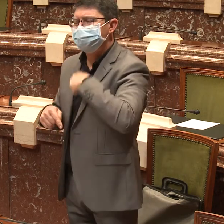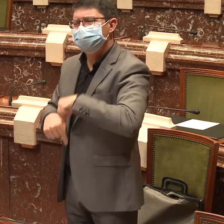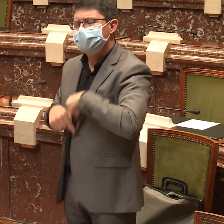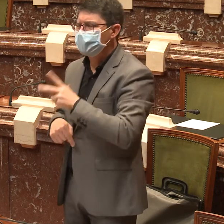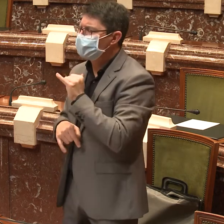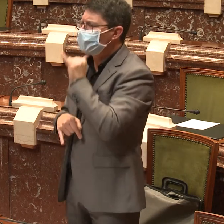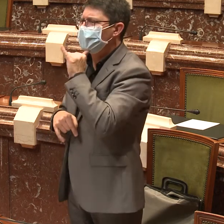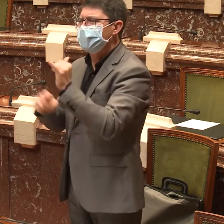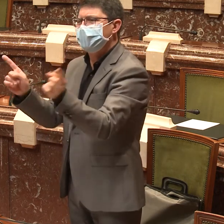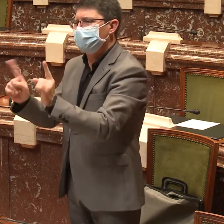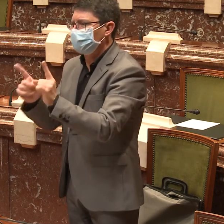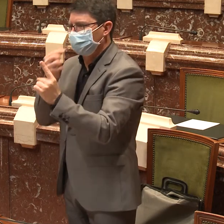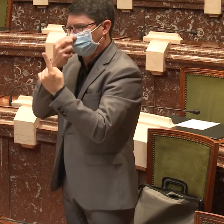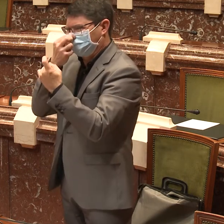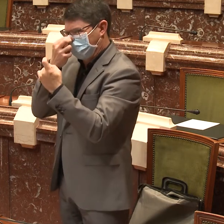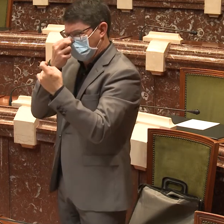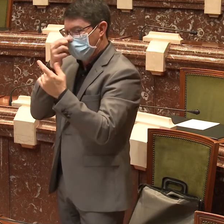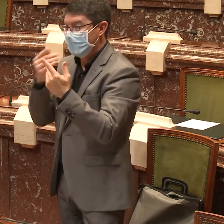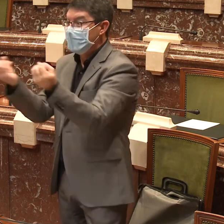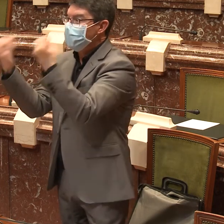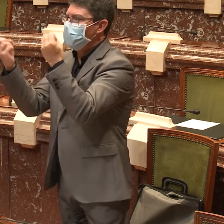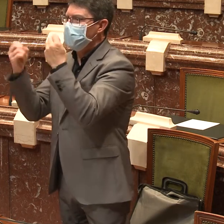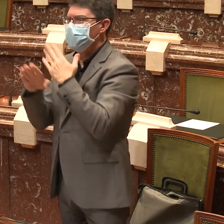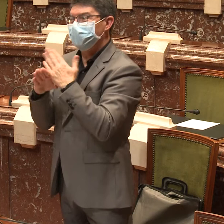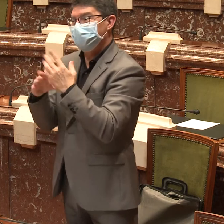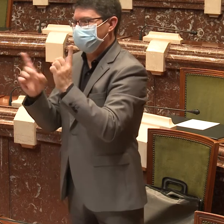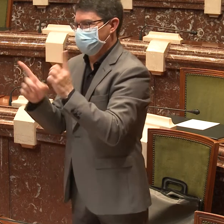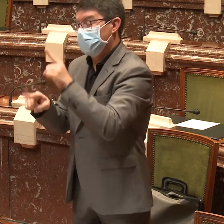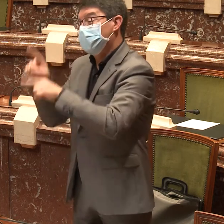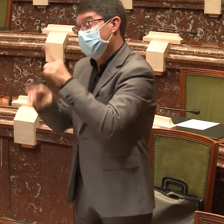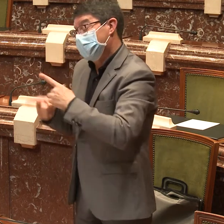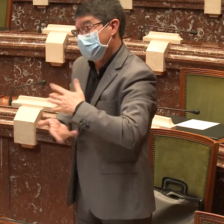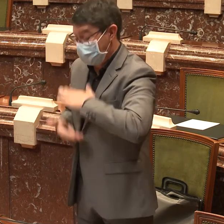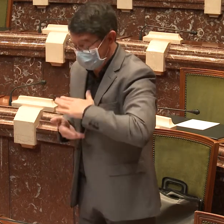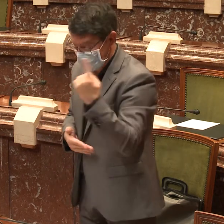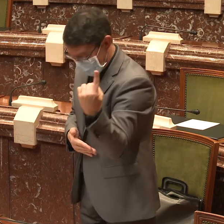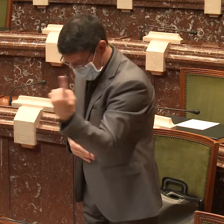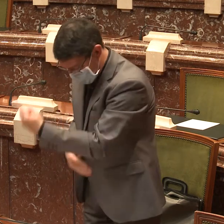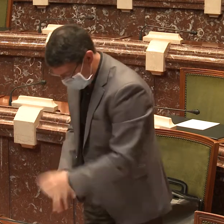en el mundo que les rodea, mientras que para otras, aun siendo necesarias, son insuficientes.